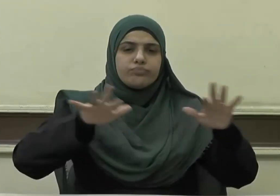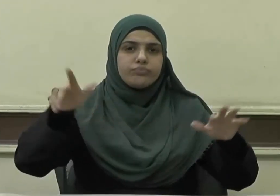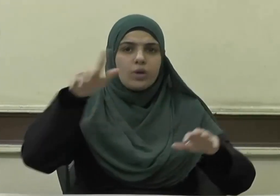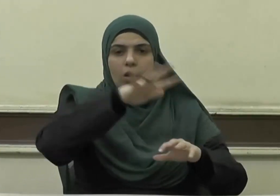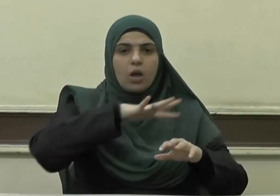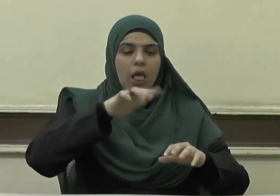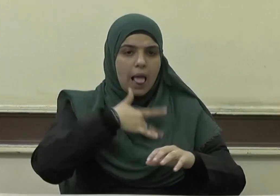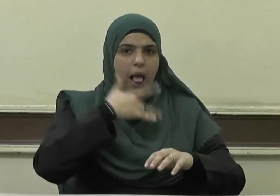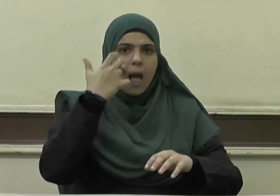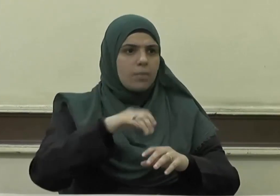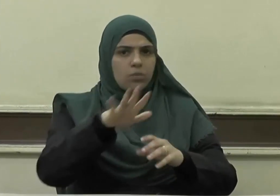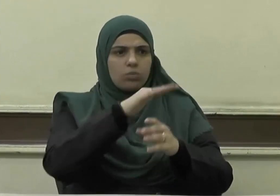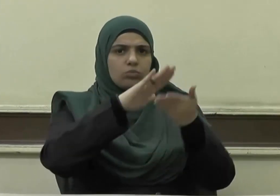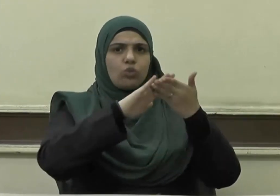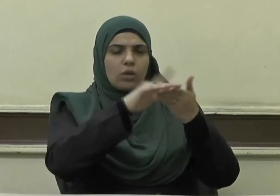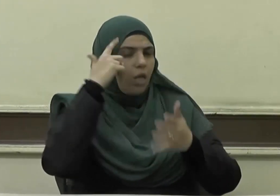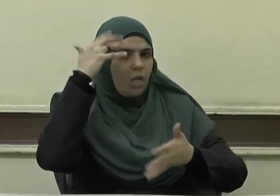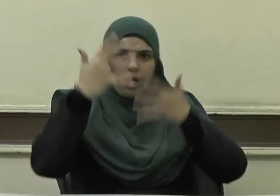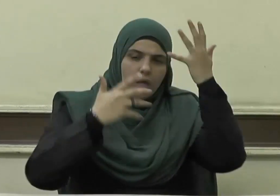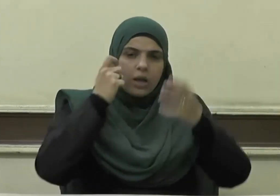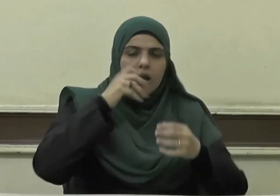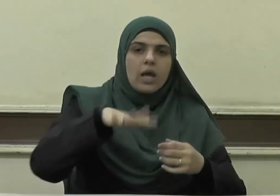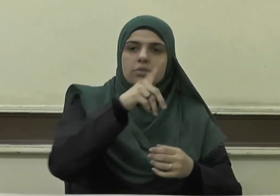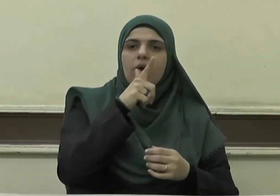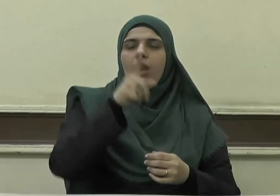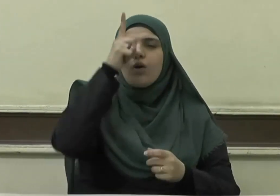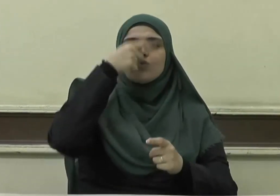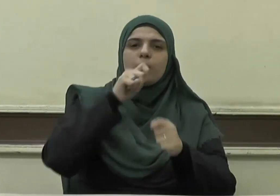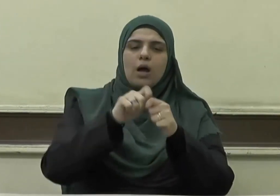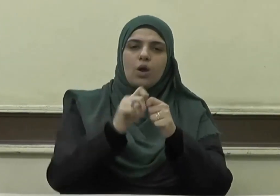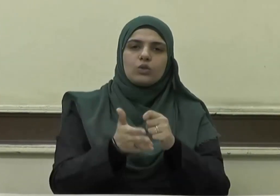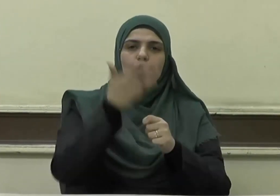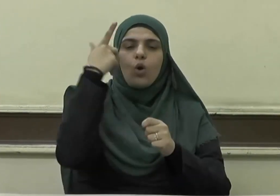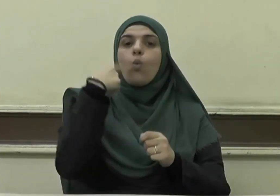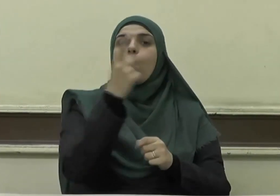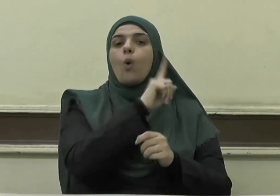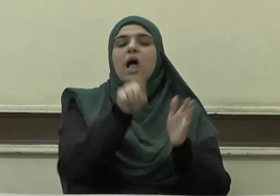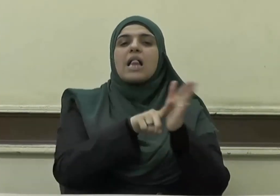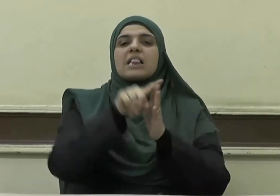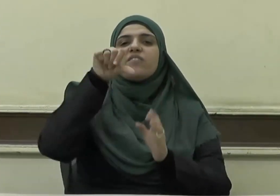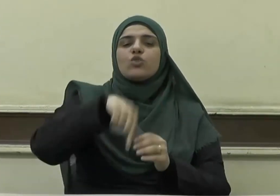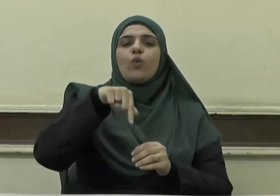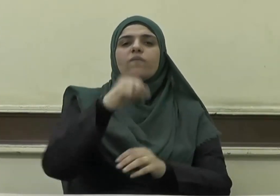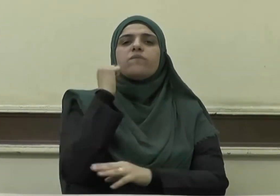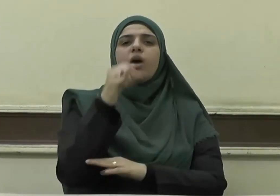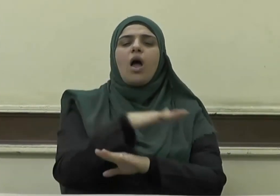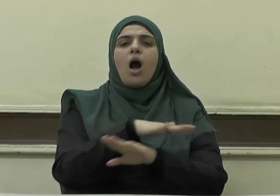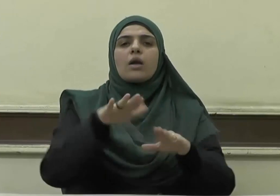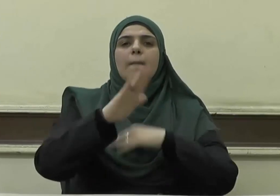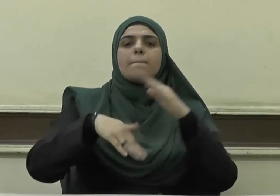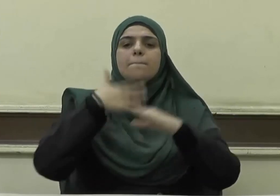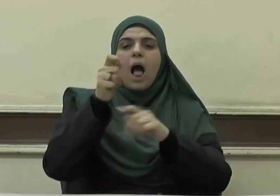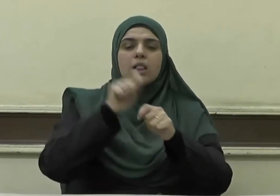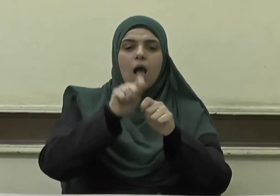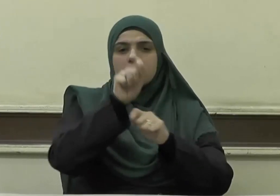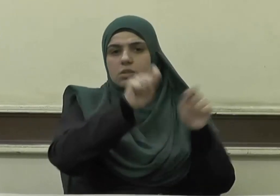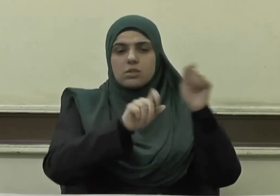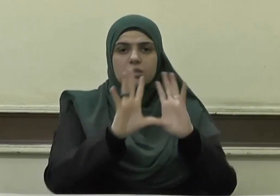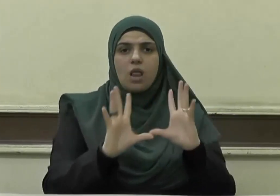قال تعالى وَلَا تُفْسِدُوا فِي الْأَرْضِ بَعْدَ إِصْلَاحِهَا ويقول